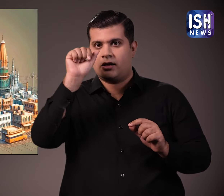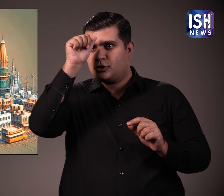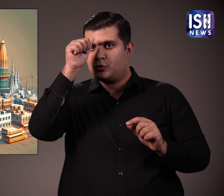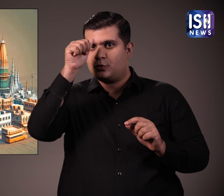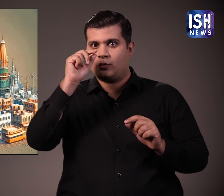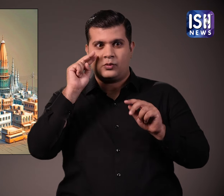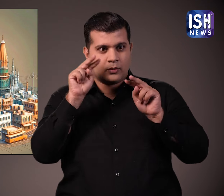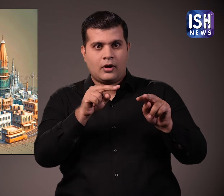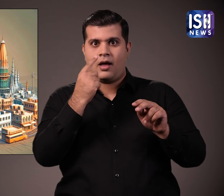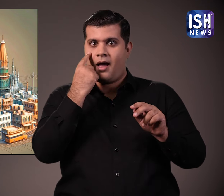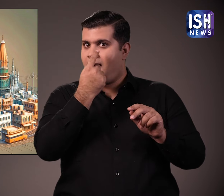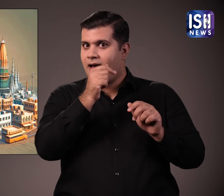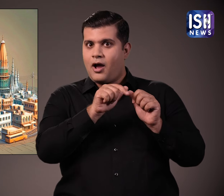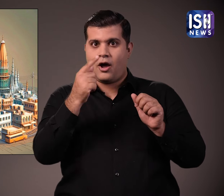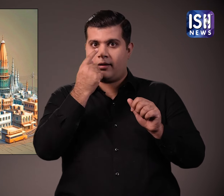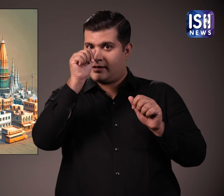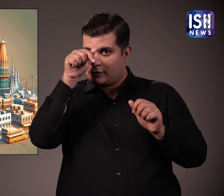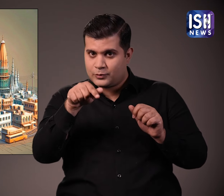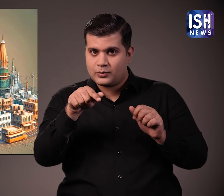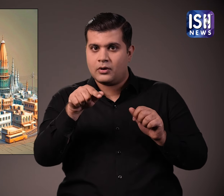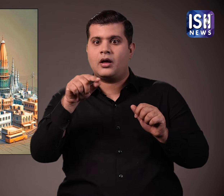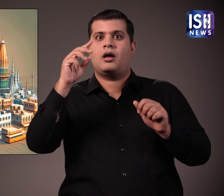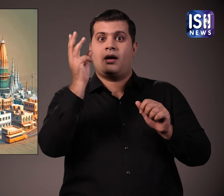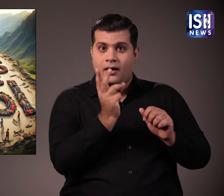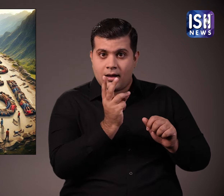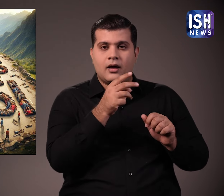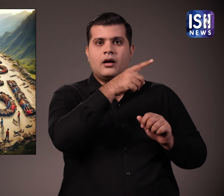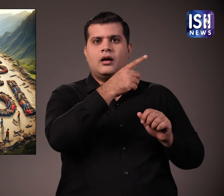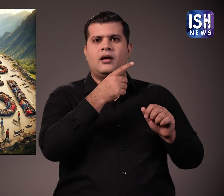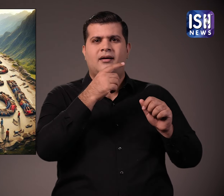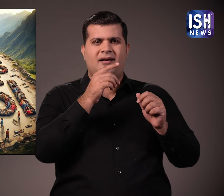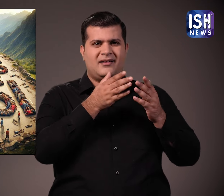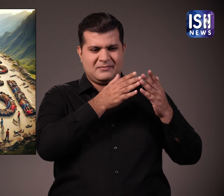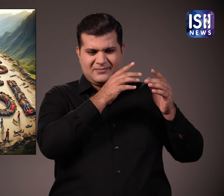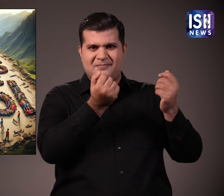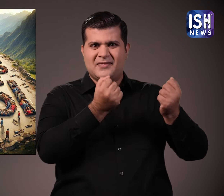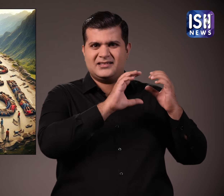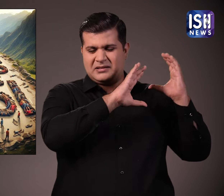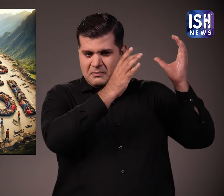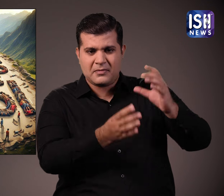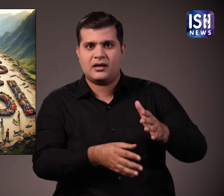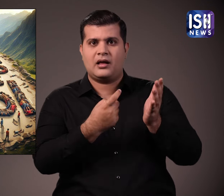Eyes On हिंदूज इन पाकिस्तान पर था फिर All Eyes On राइसी अटाइक